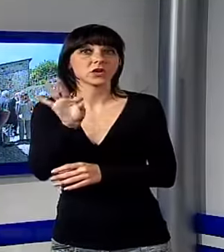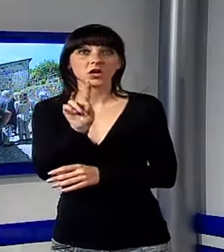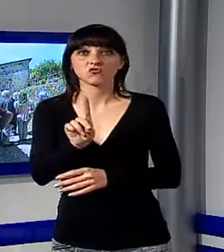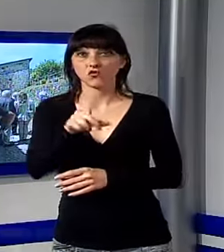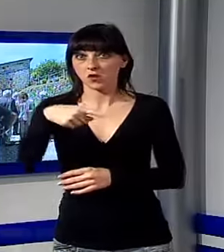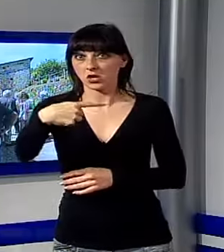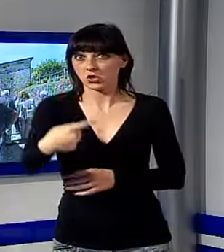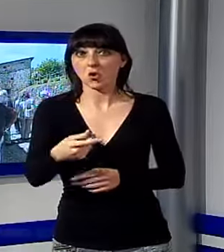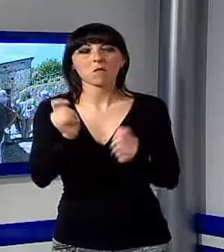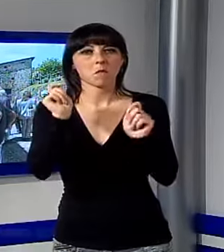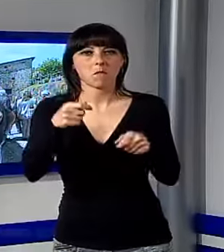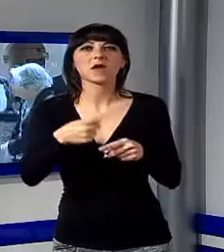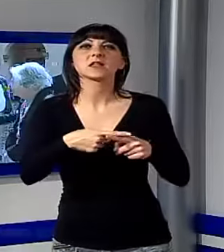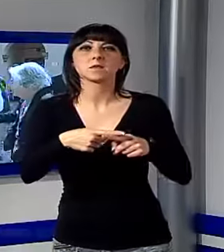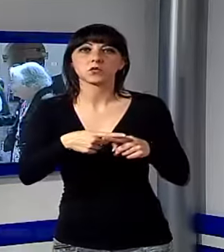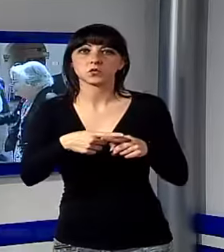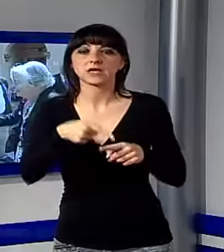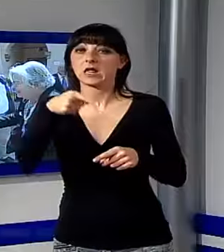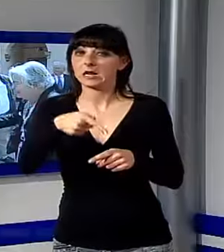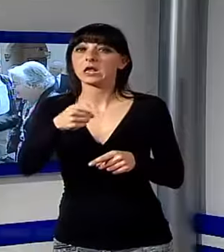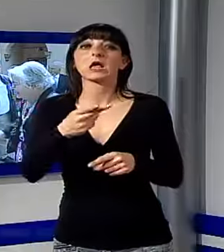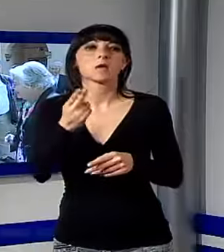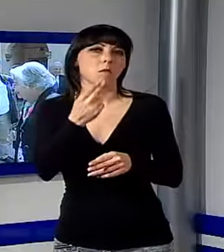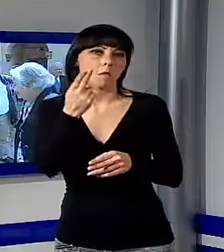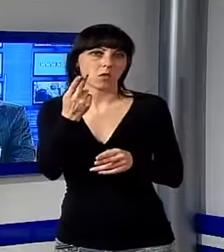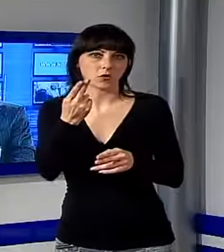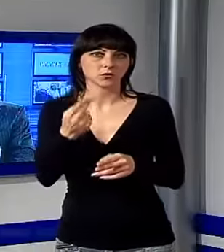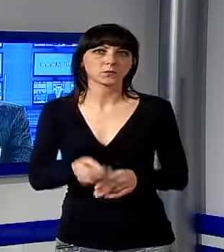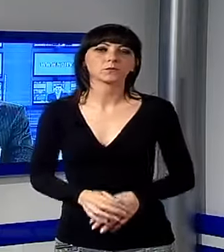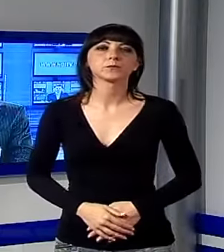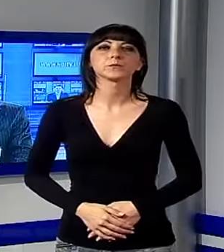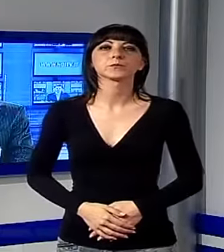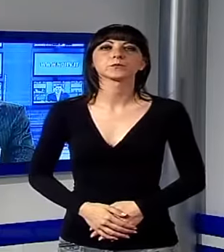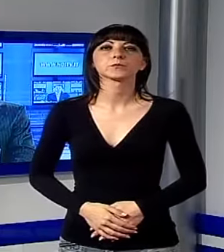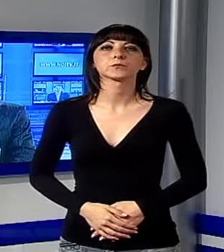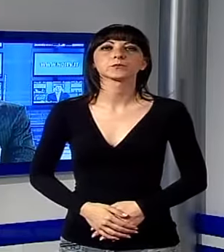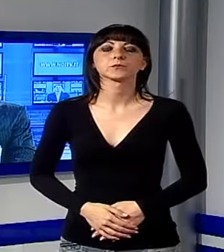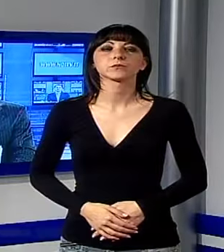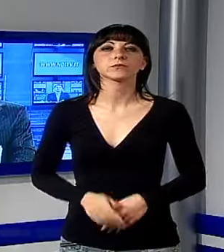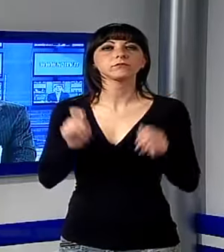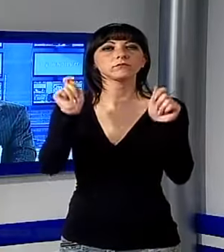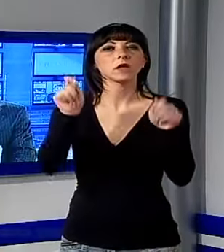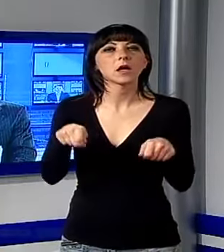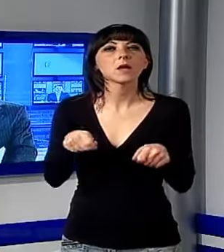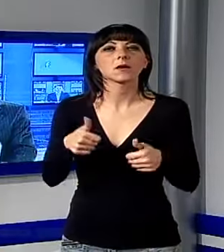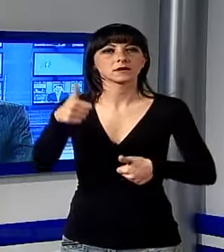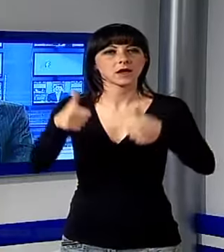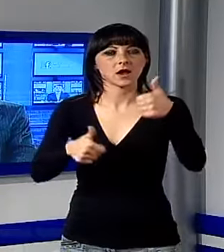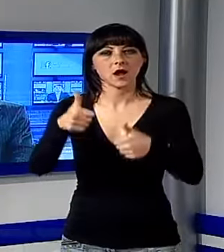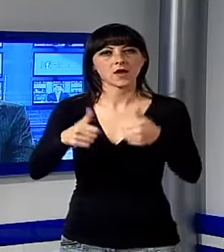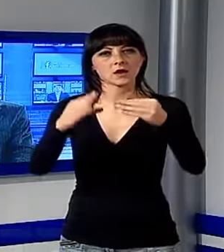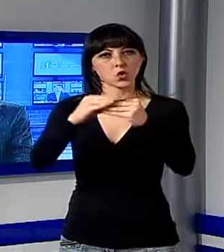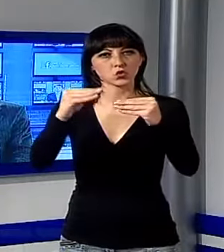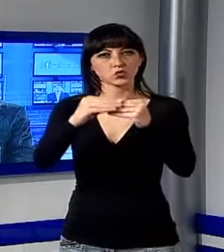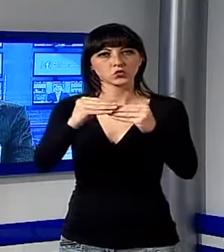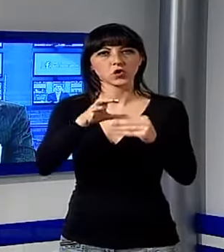questi partiva per Bruxelles da dove non sarebbe più tornato. Al via i bandi per la ricostruzione